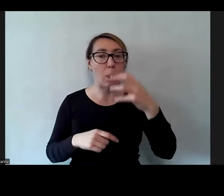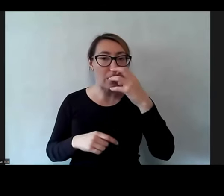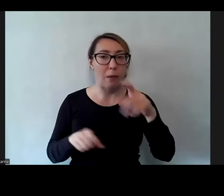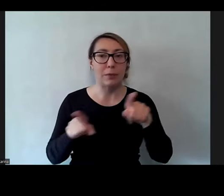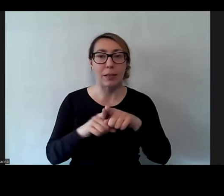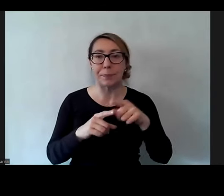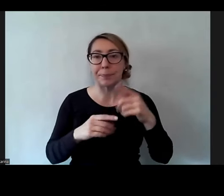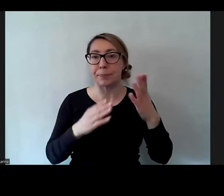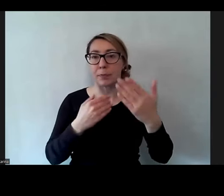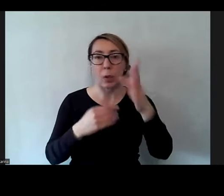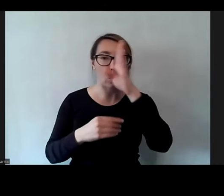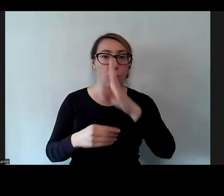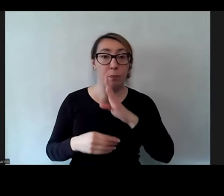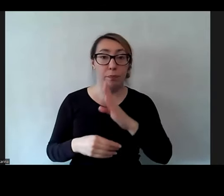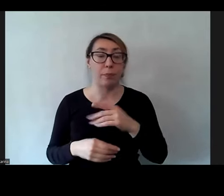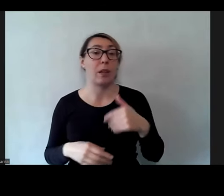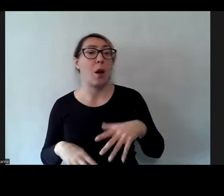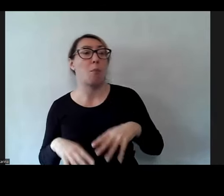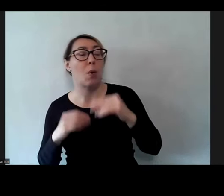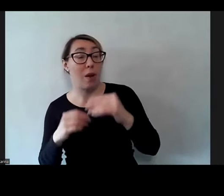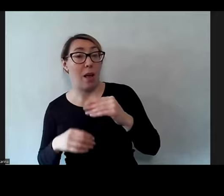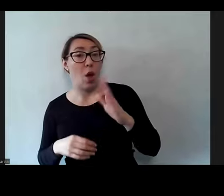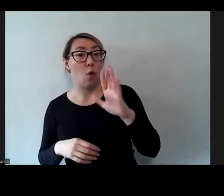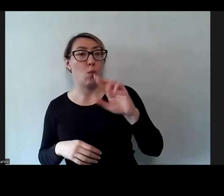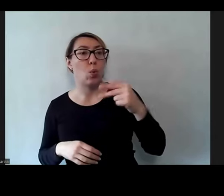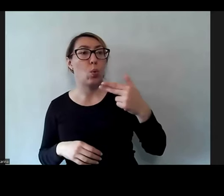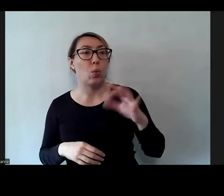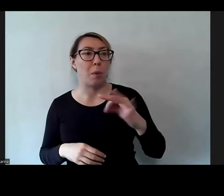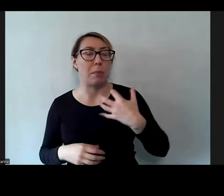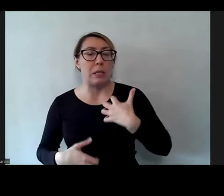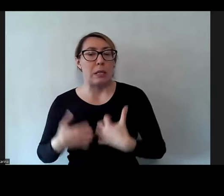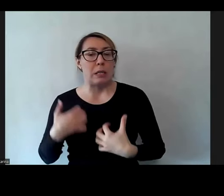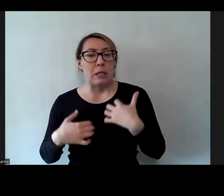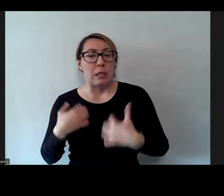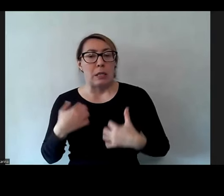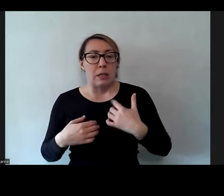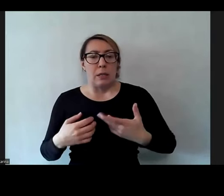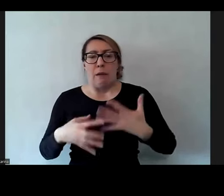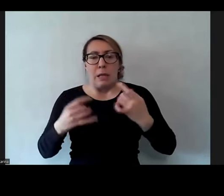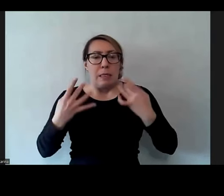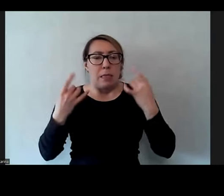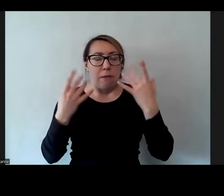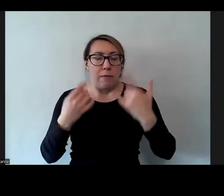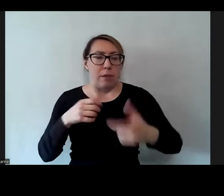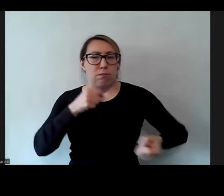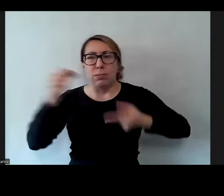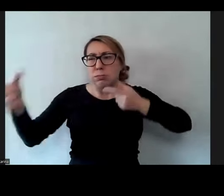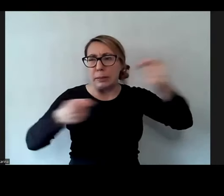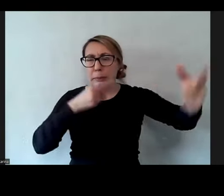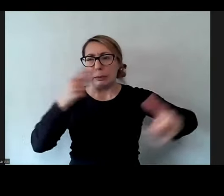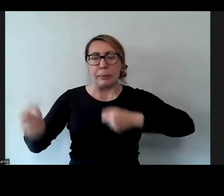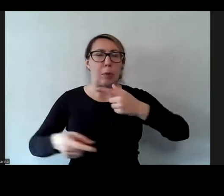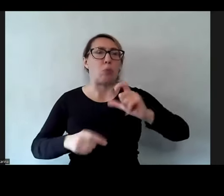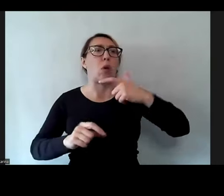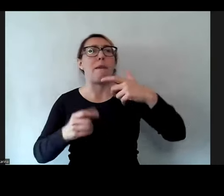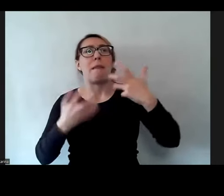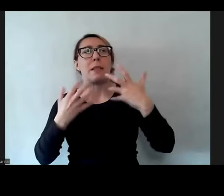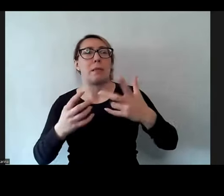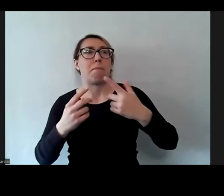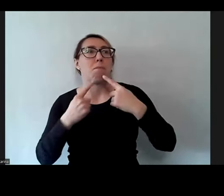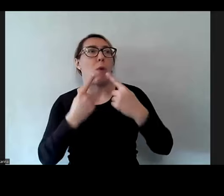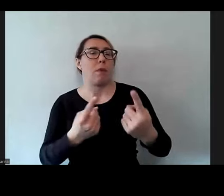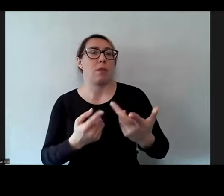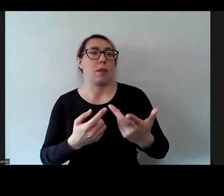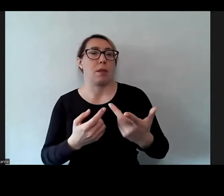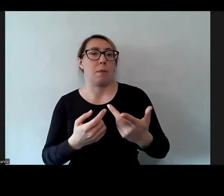Kasia mówiła, Bruno był wściekły i denerwował się i rzucał wszystkim, bo coś nam chciał komunikować.